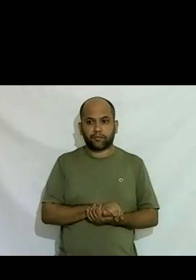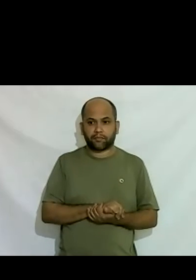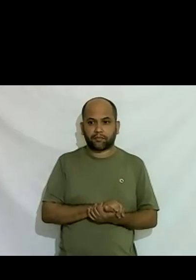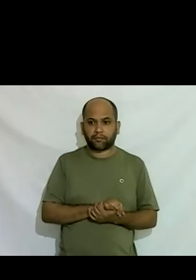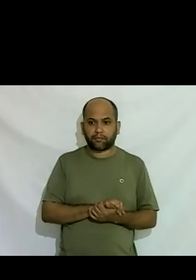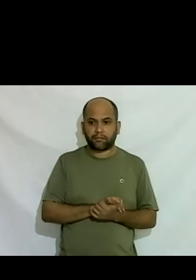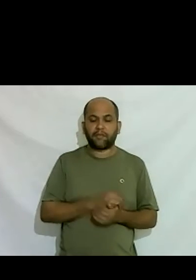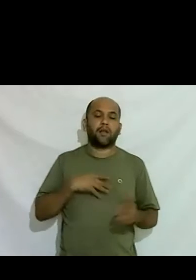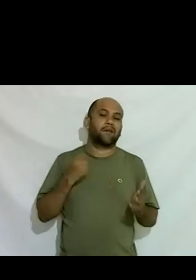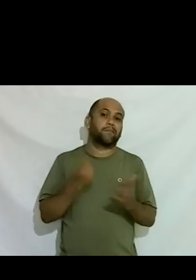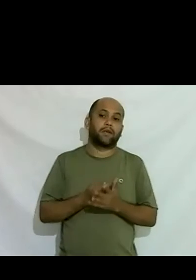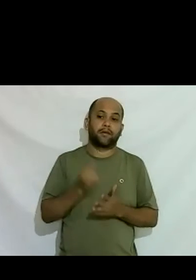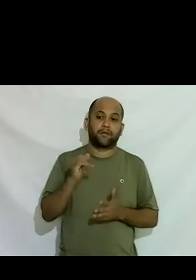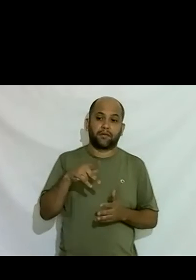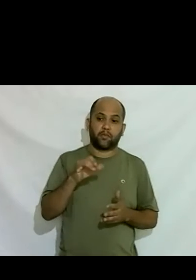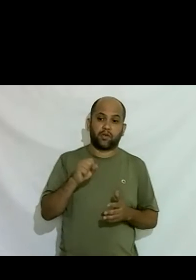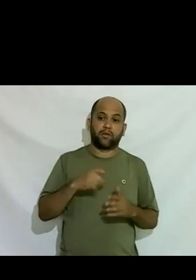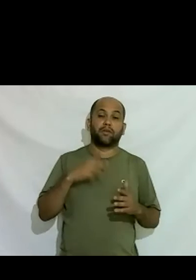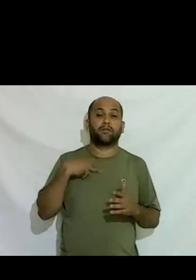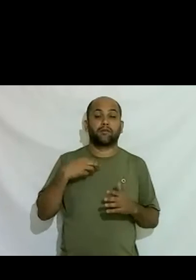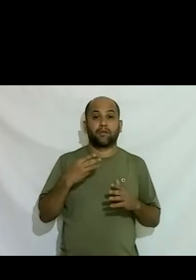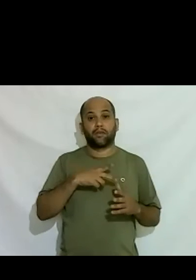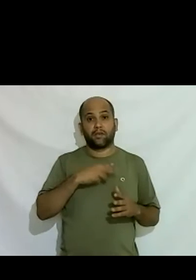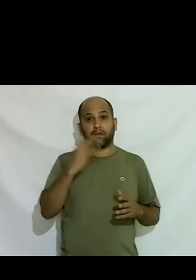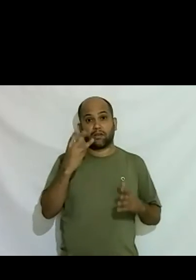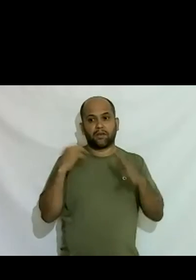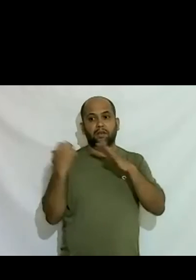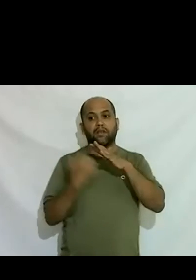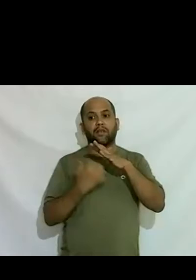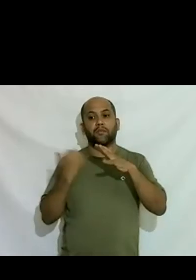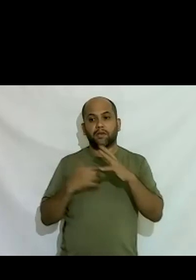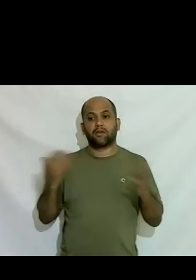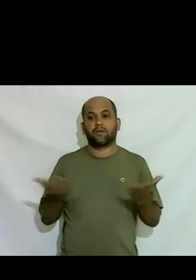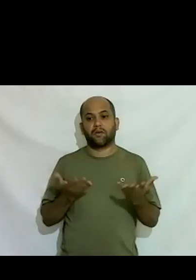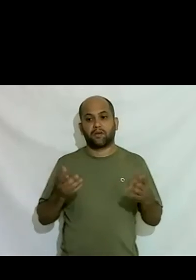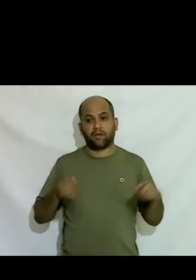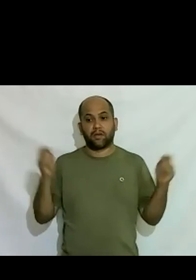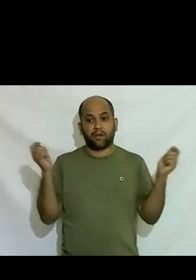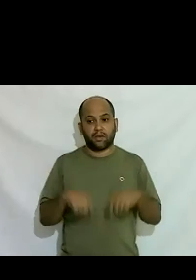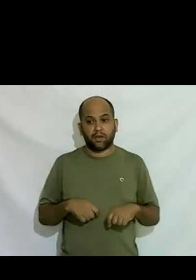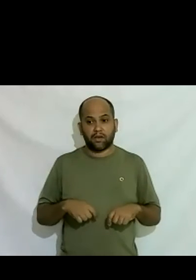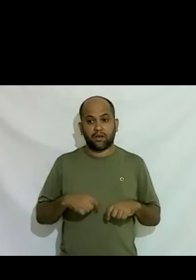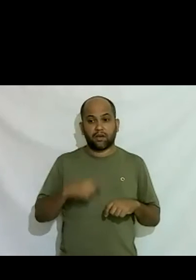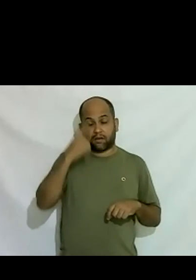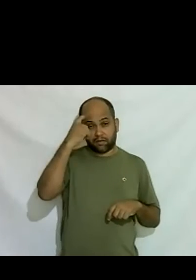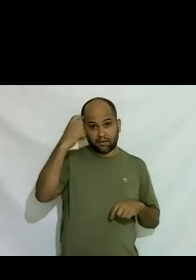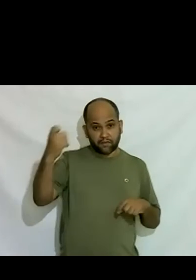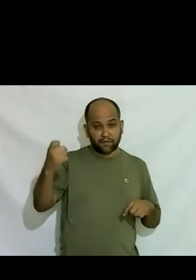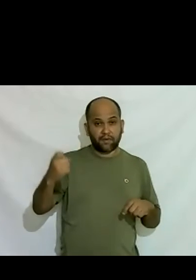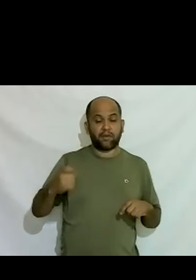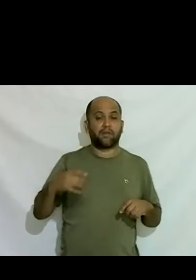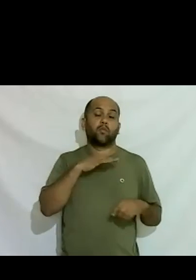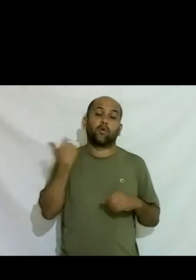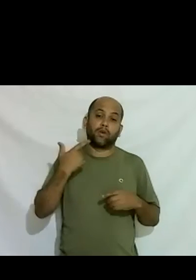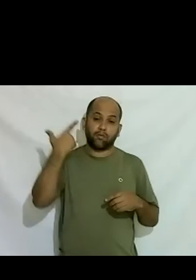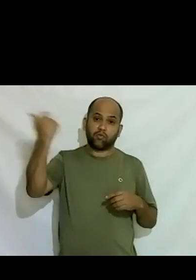absurdo de impostos tenho três empresas hoje e posso sofrer uma violência ou morrer levar um tiro no meio